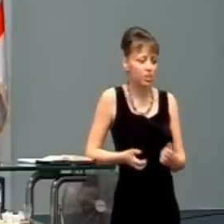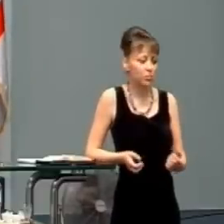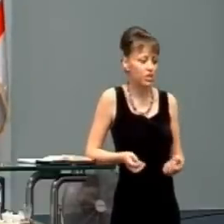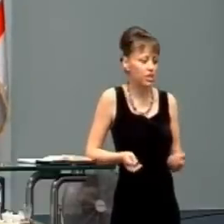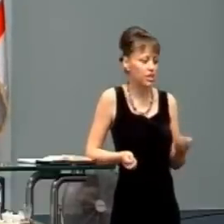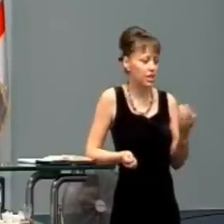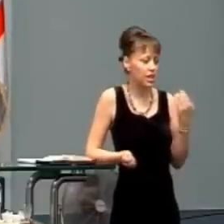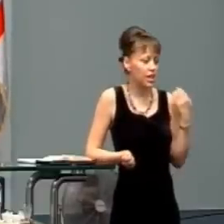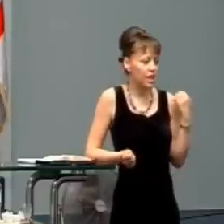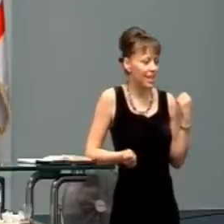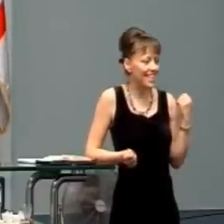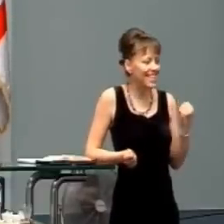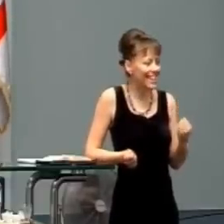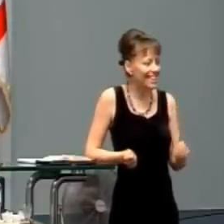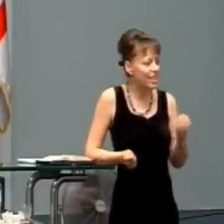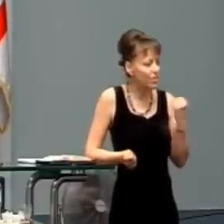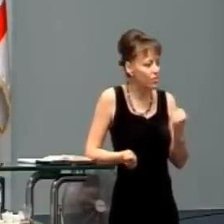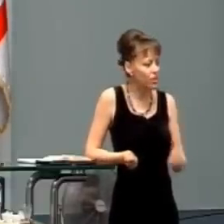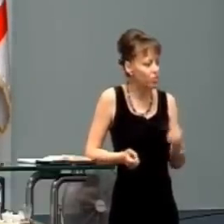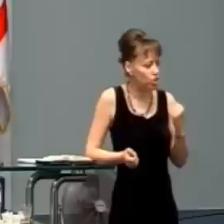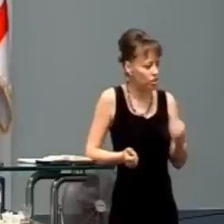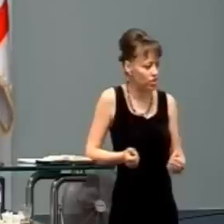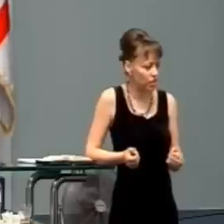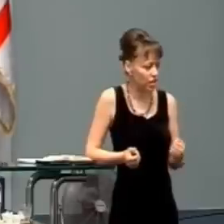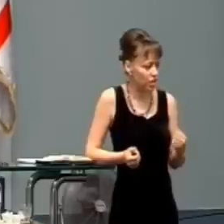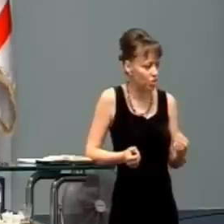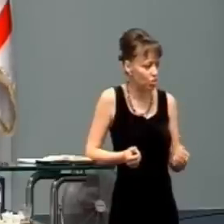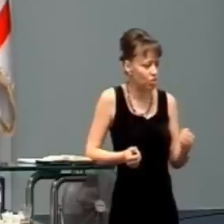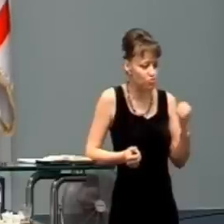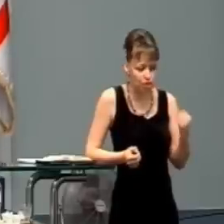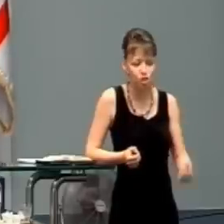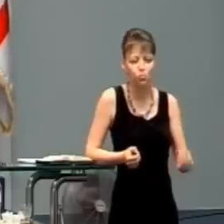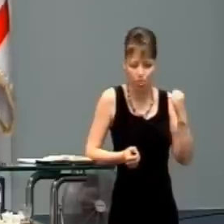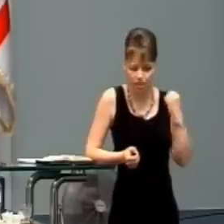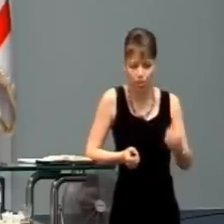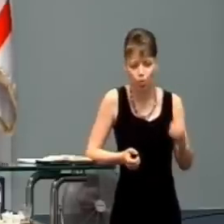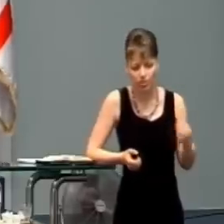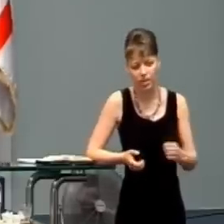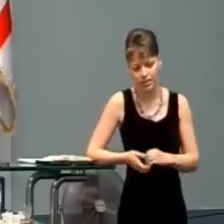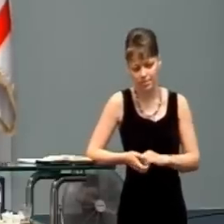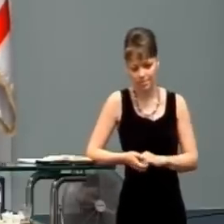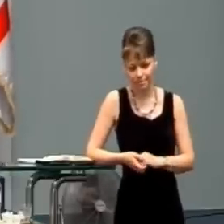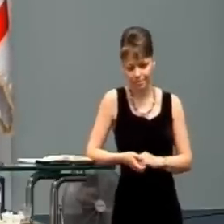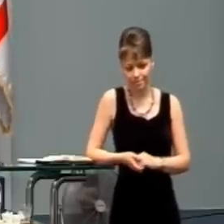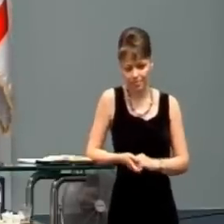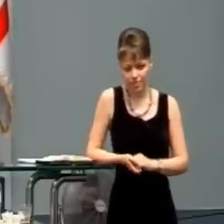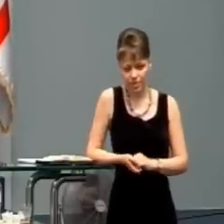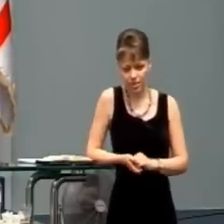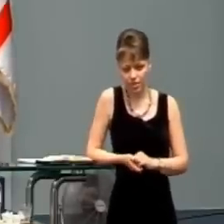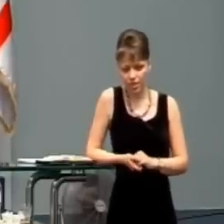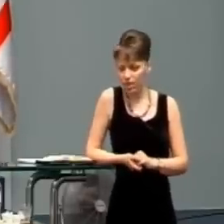Povedal, nikdy som nevidel, že by niekto prežil takú haváriu, akú mala vaša céra.